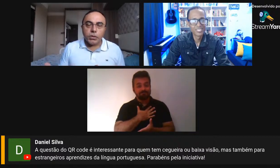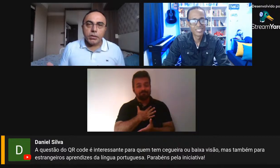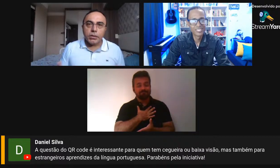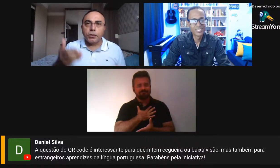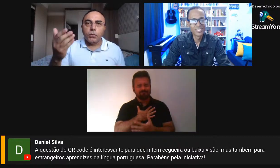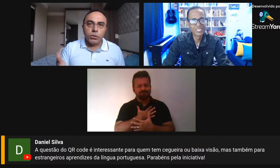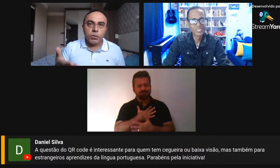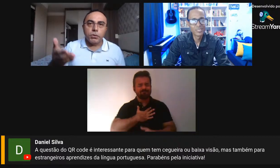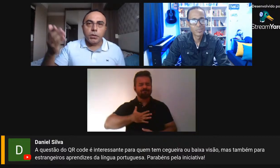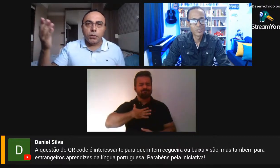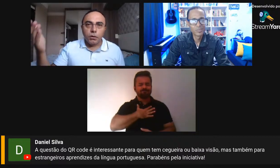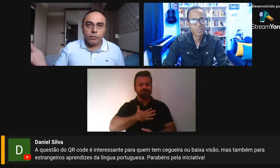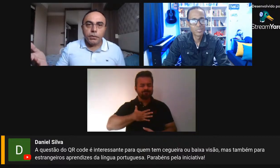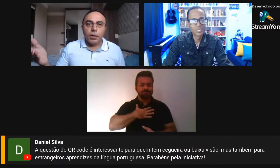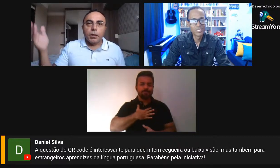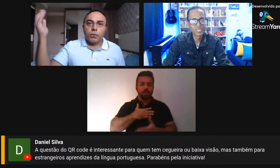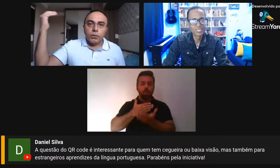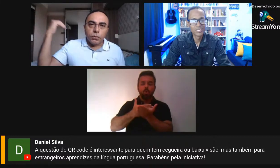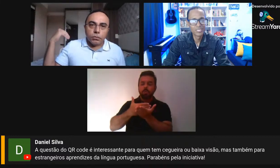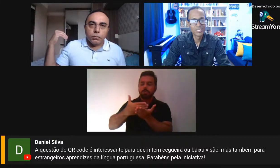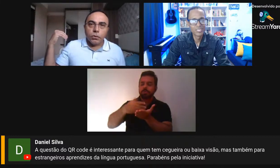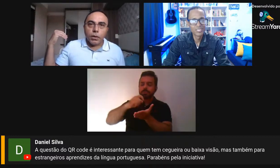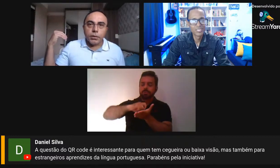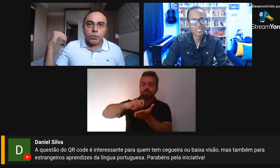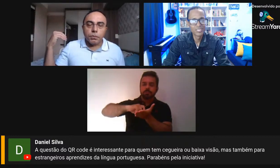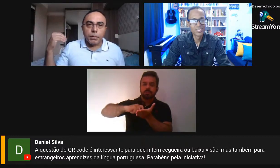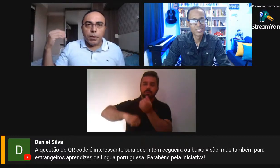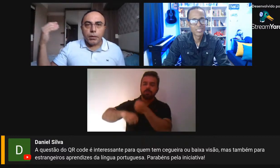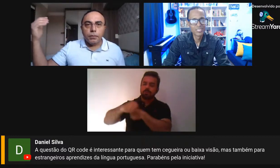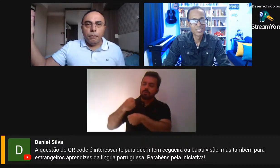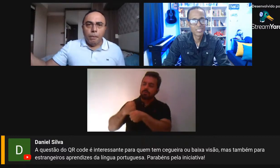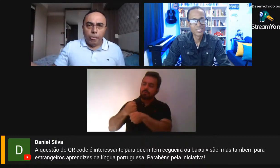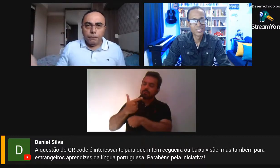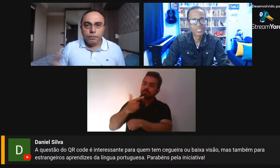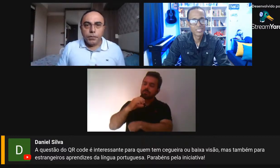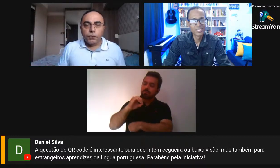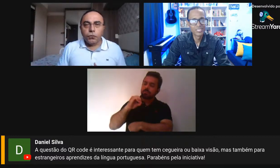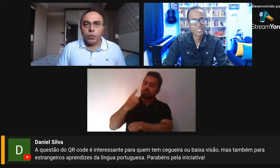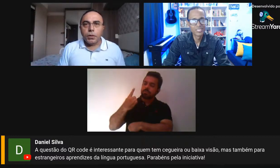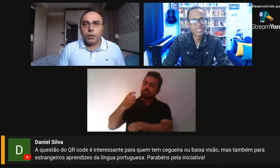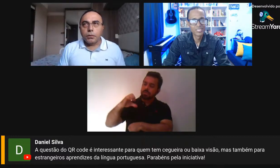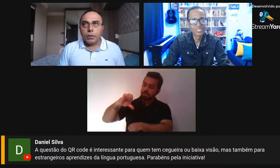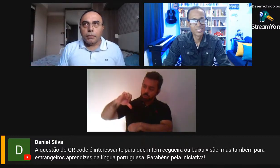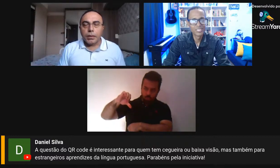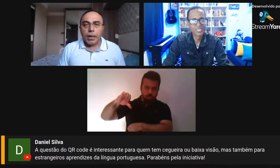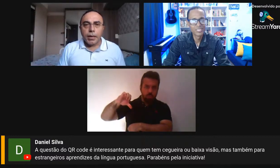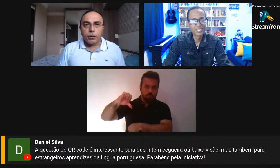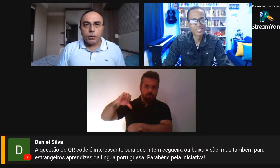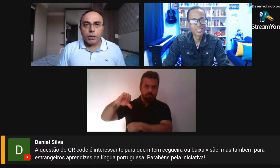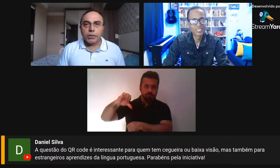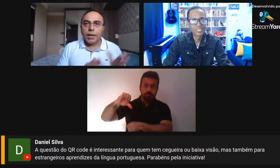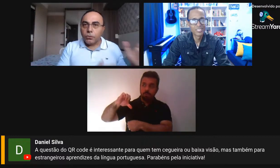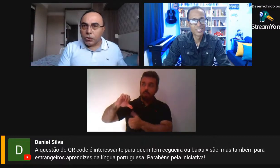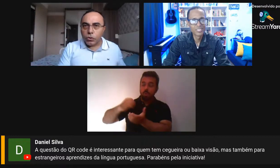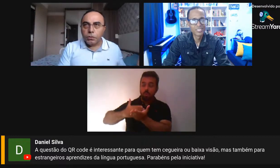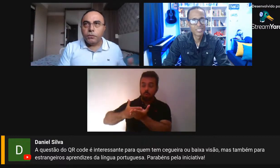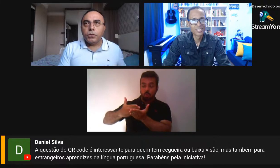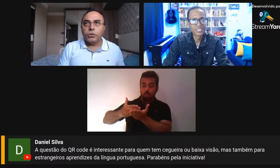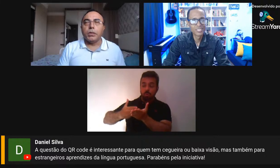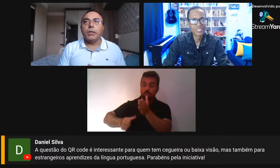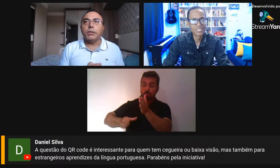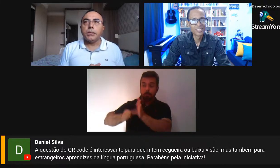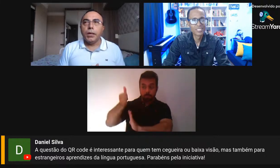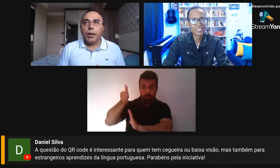né, ele começou a ser escrito em 2019, quando eu lanço o primeiro, e foi terminado, e lançado em